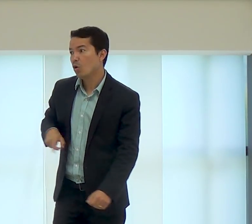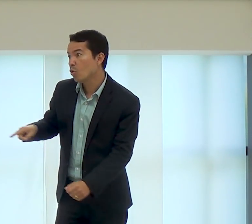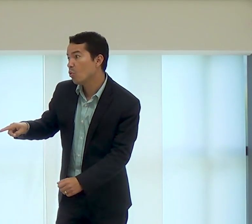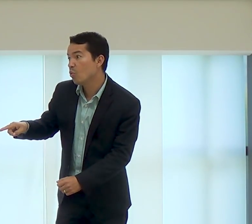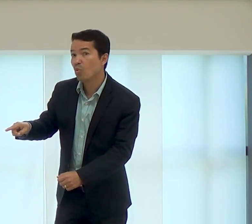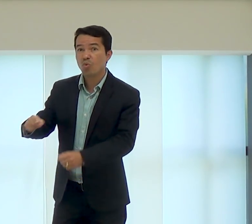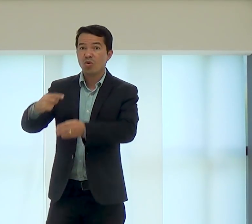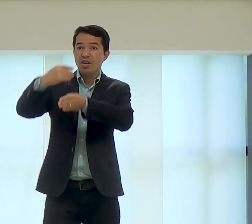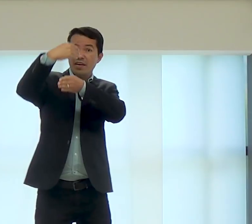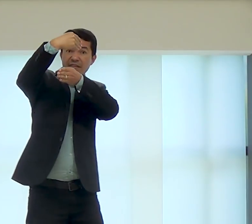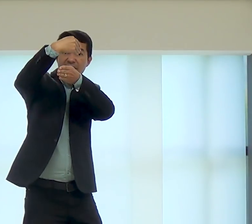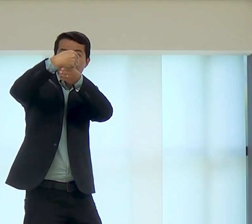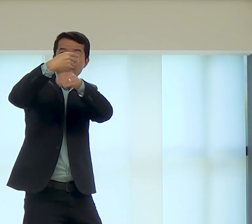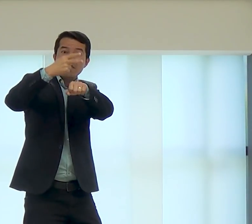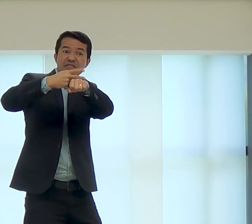façam o pedestre, então,